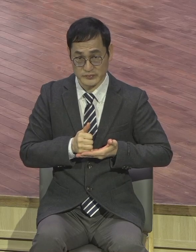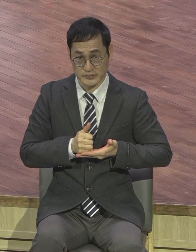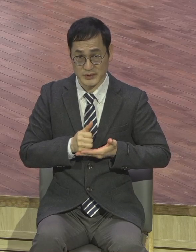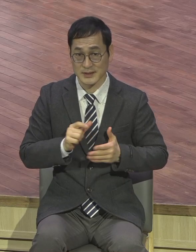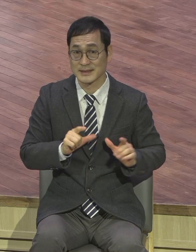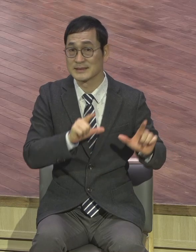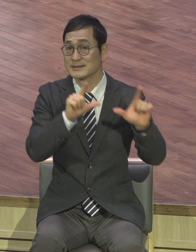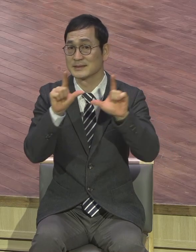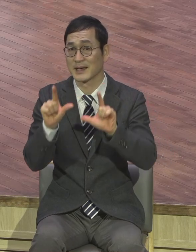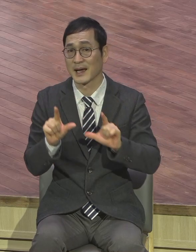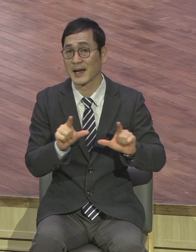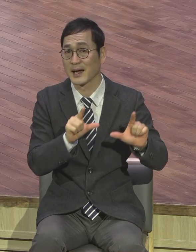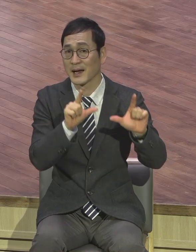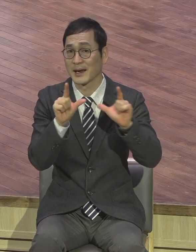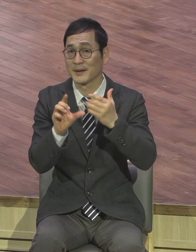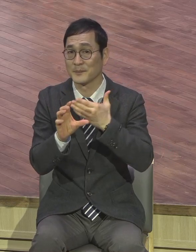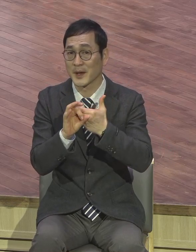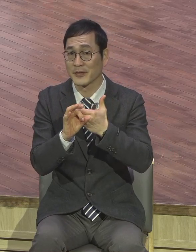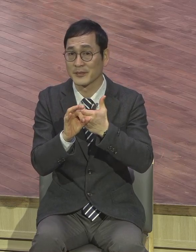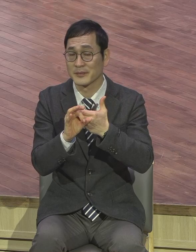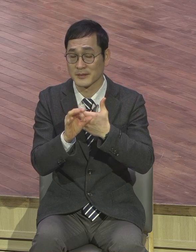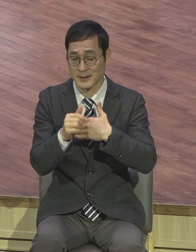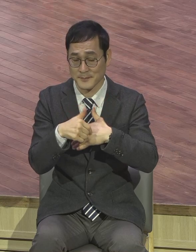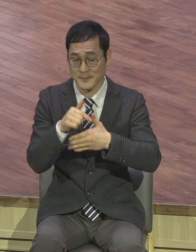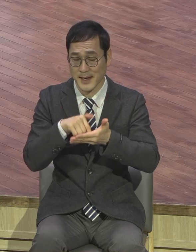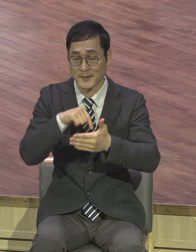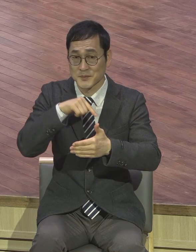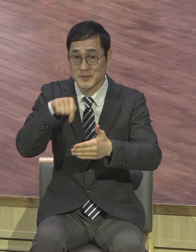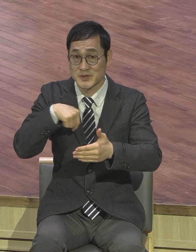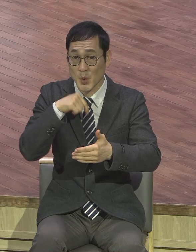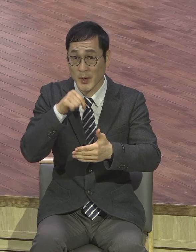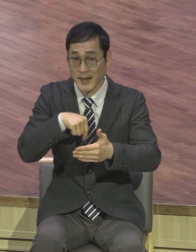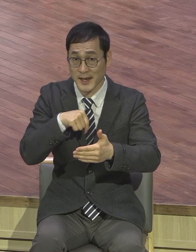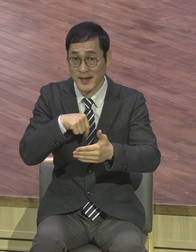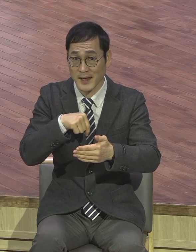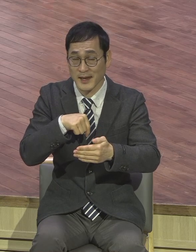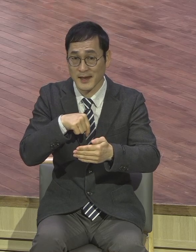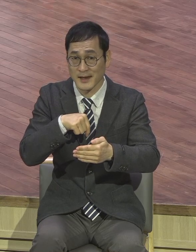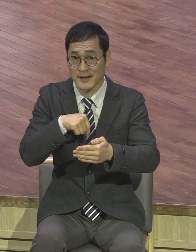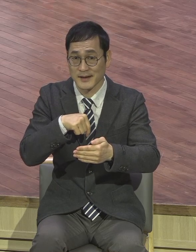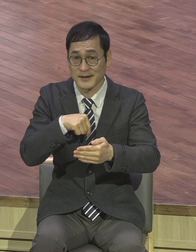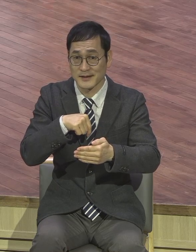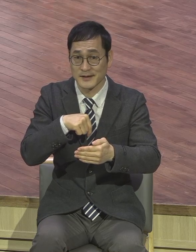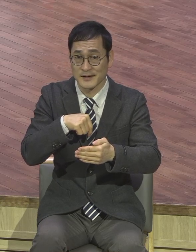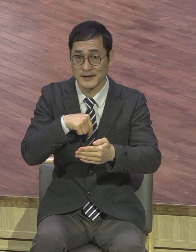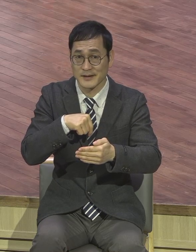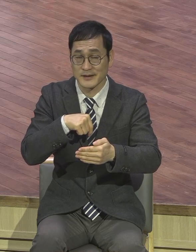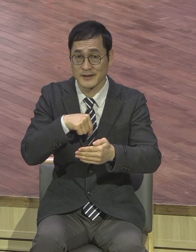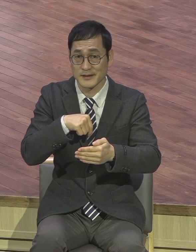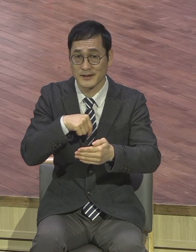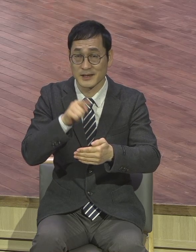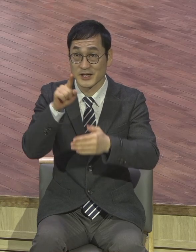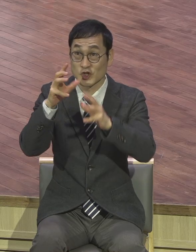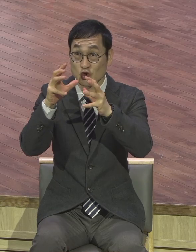신명 속에 그 주님을 모셨다고 하면 이미 뭐요? 천국이 임한 거예요.